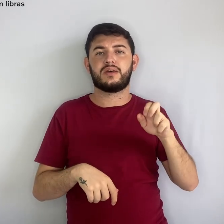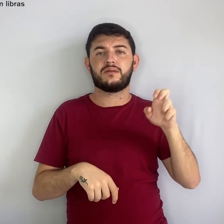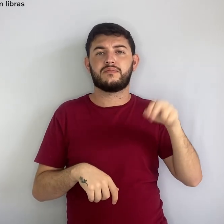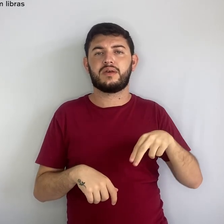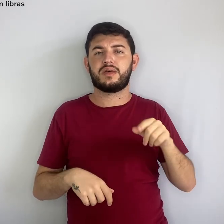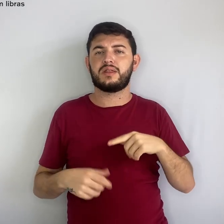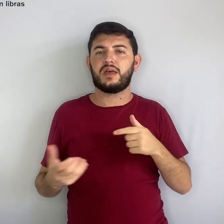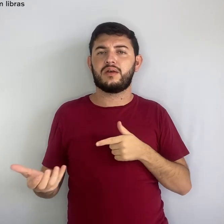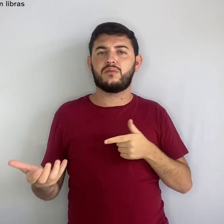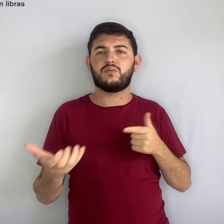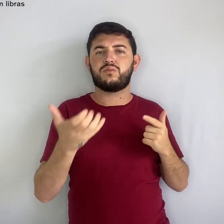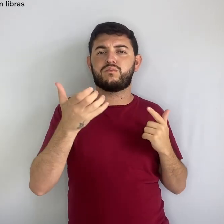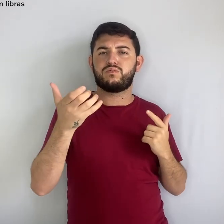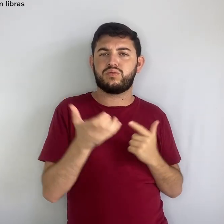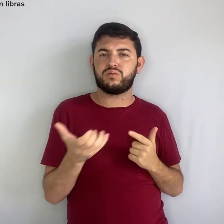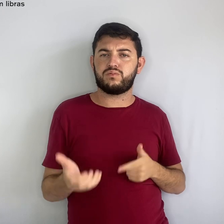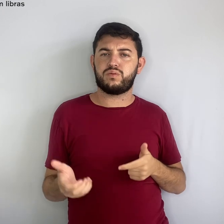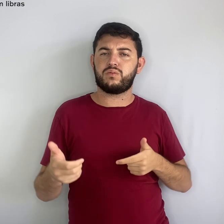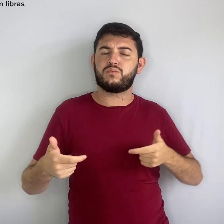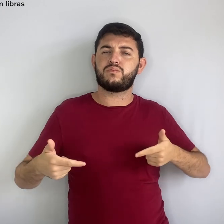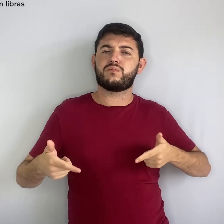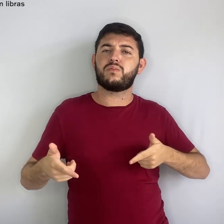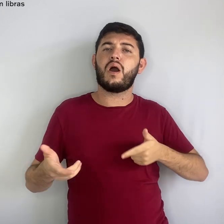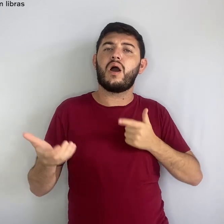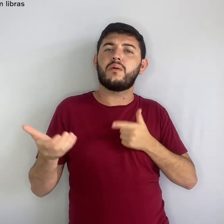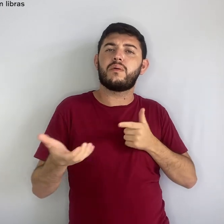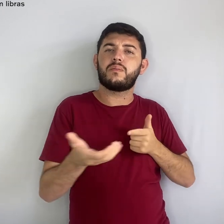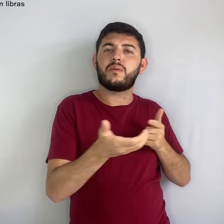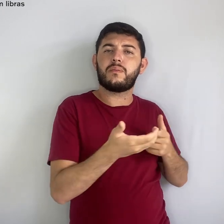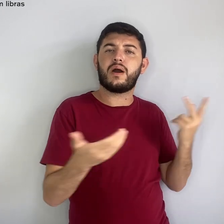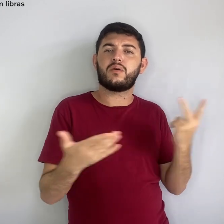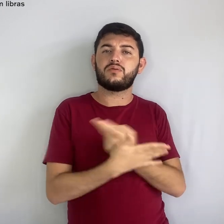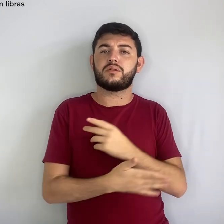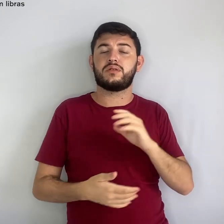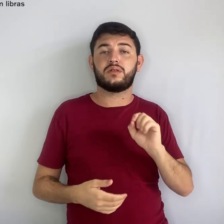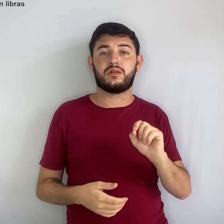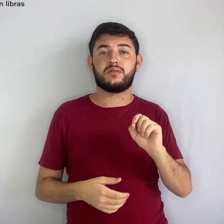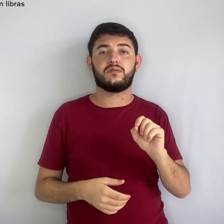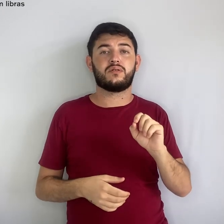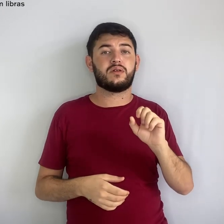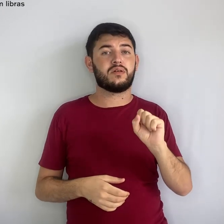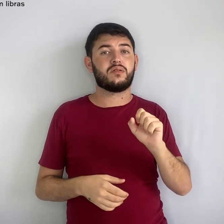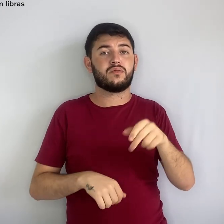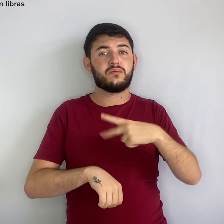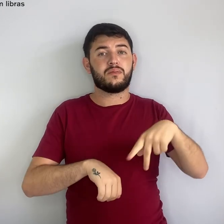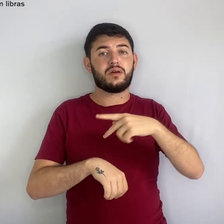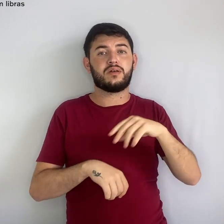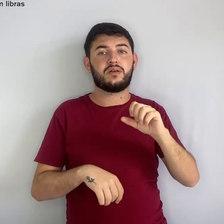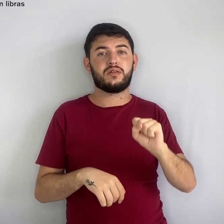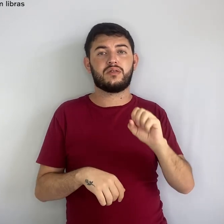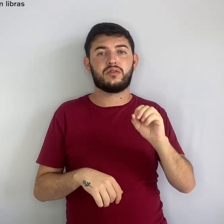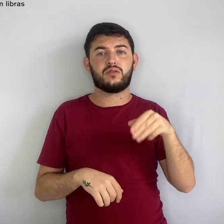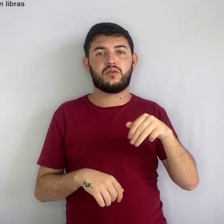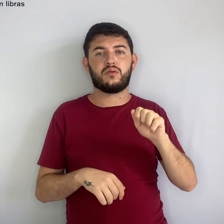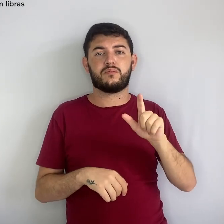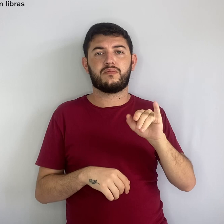escala, estão acontecendo em Burkina Faso, Somália, Sudão, Mianmar,